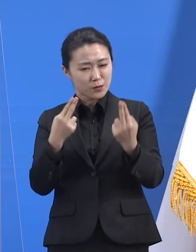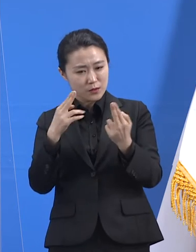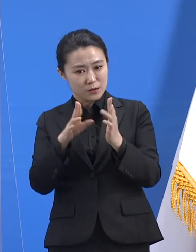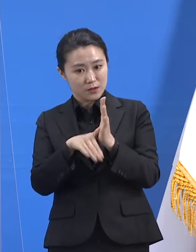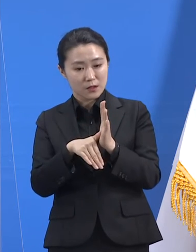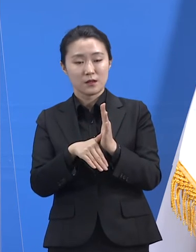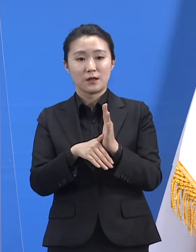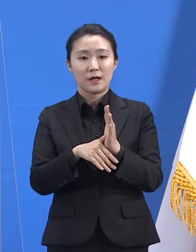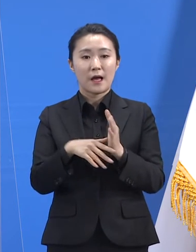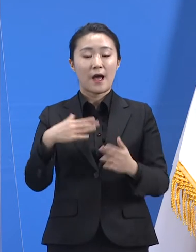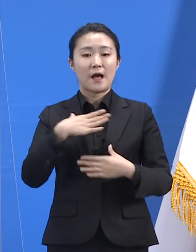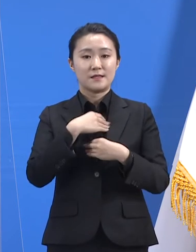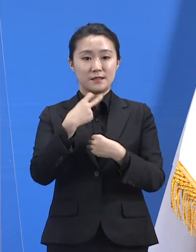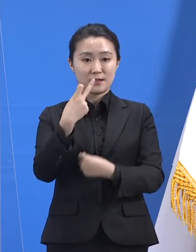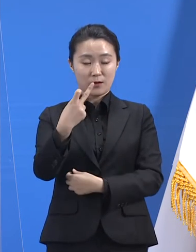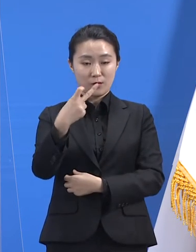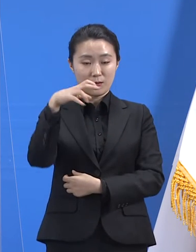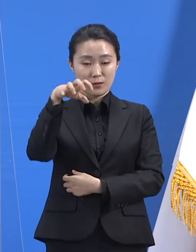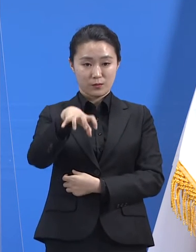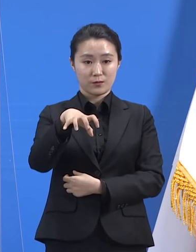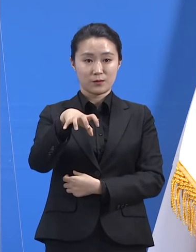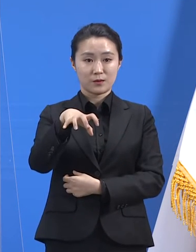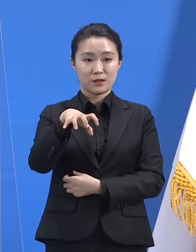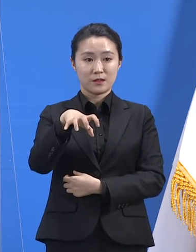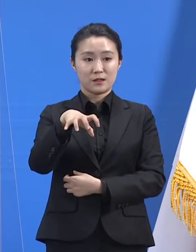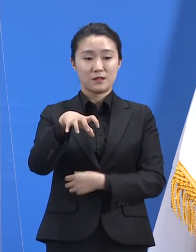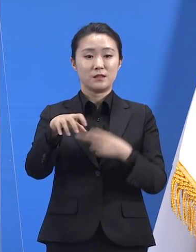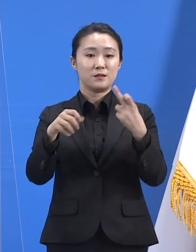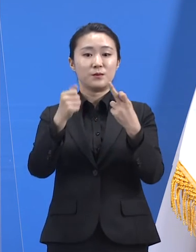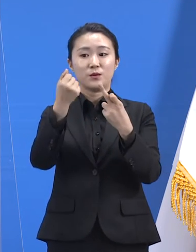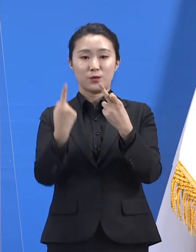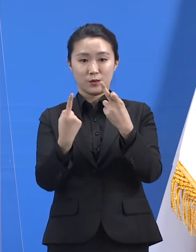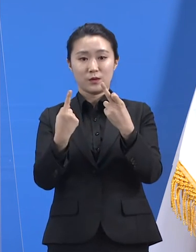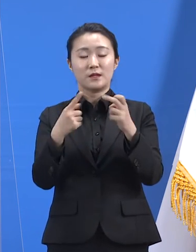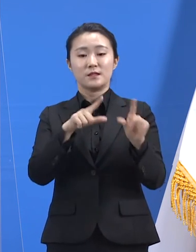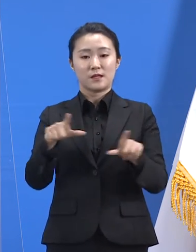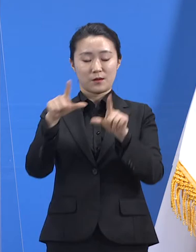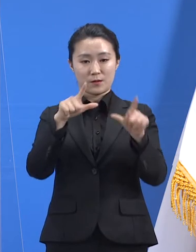인재개발원에 제12호 생활치료센터를 설치하여 운영합니다.